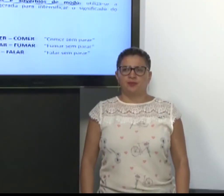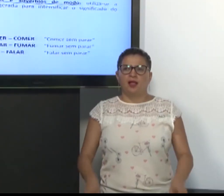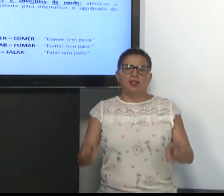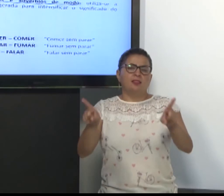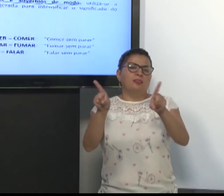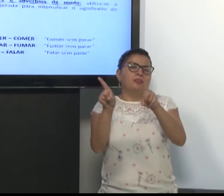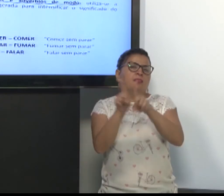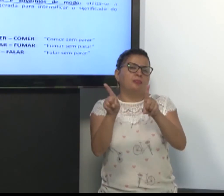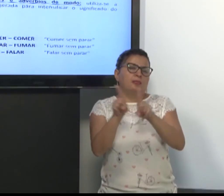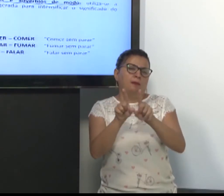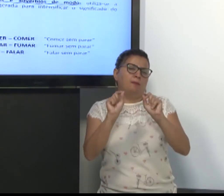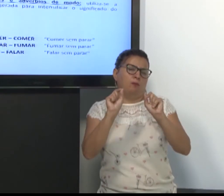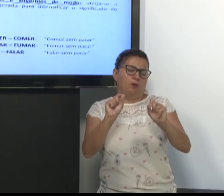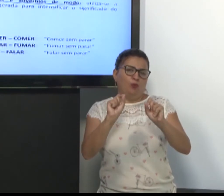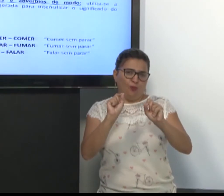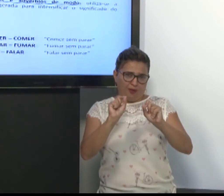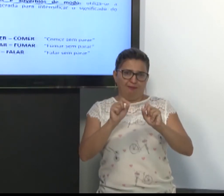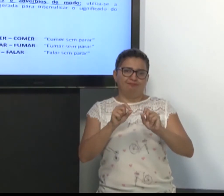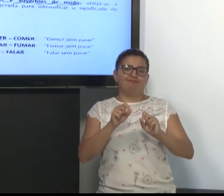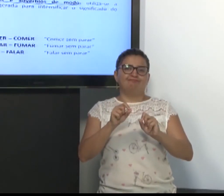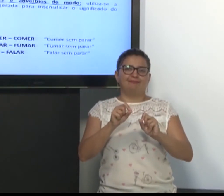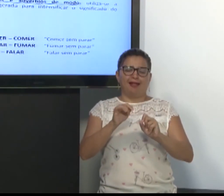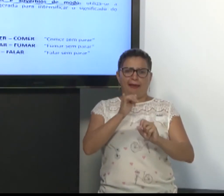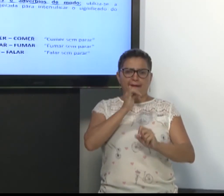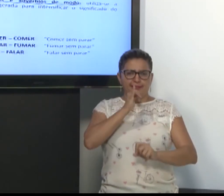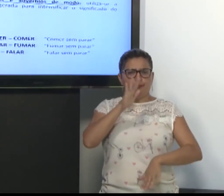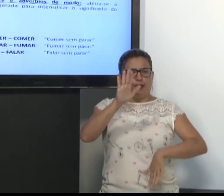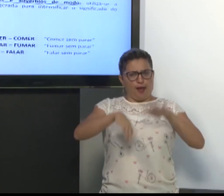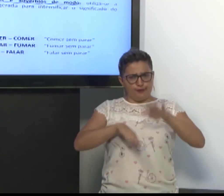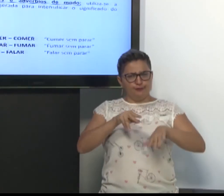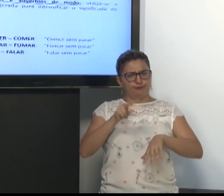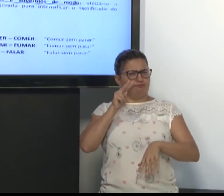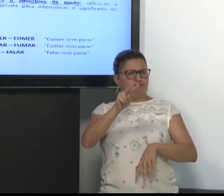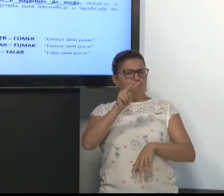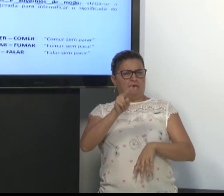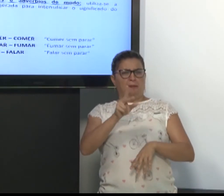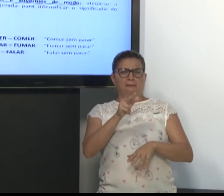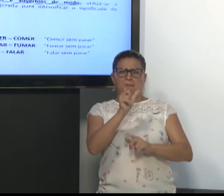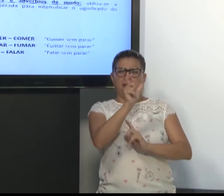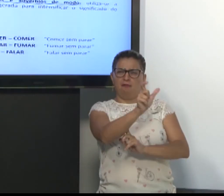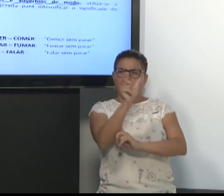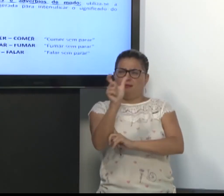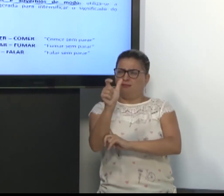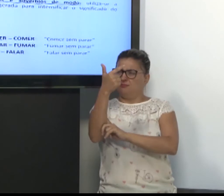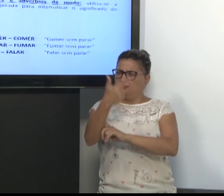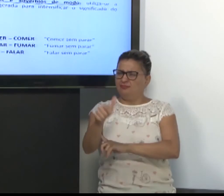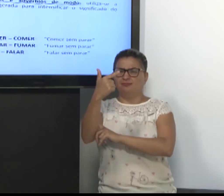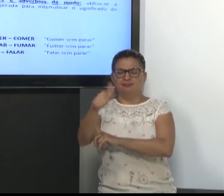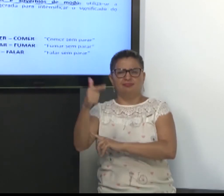Também temos o quê? Às vezes você vê uma palavra que se repete várias vezes.